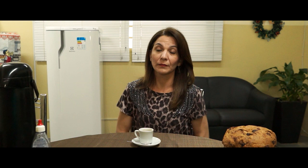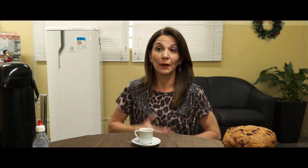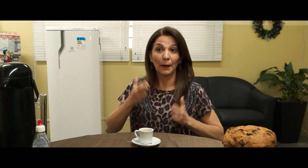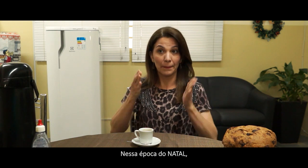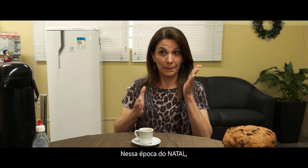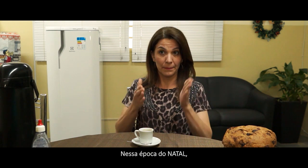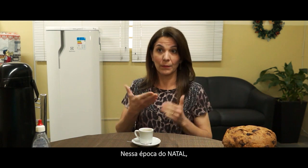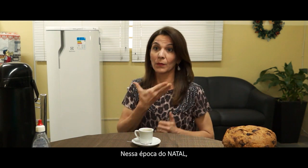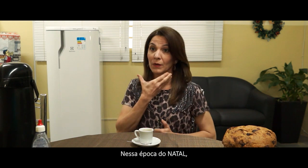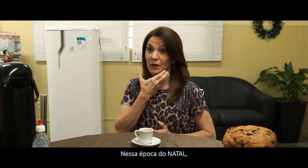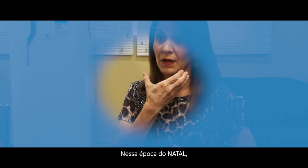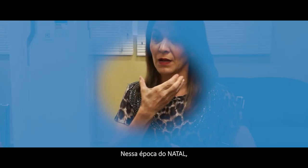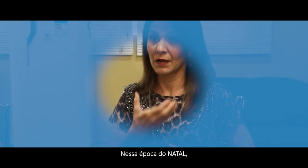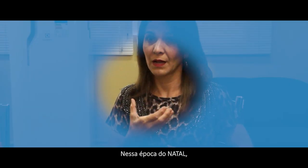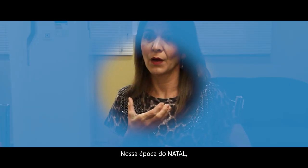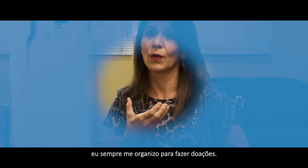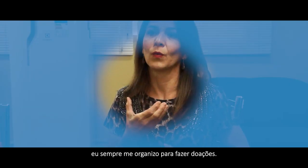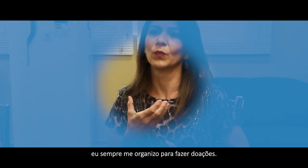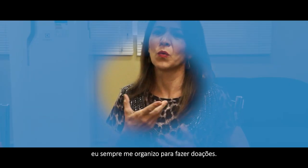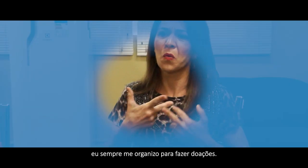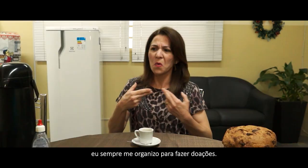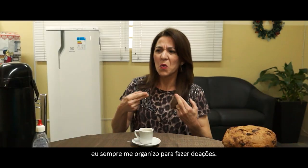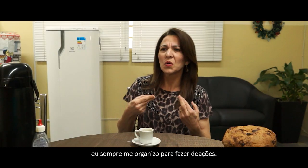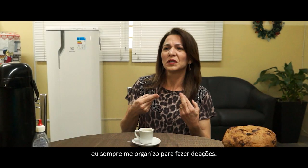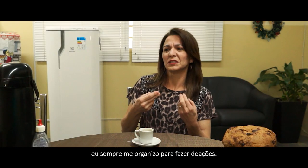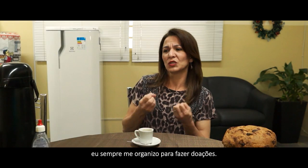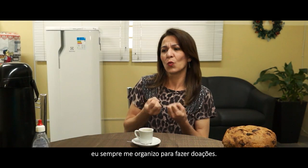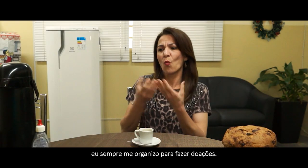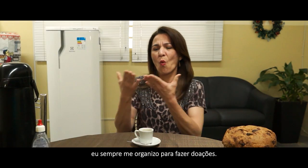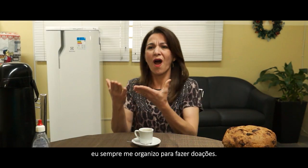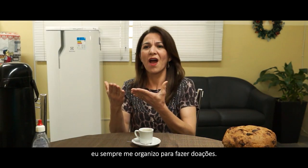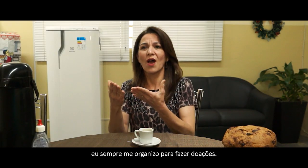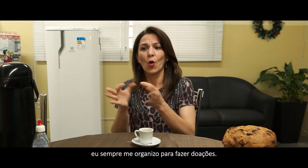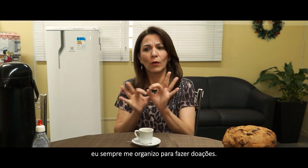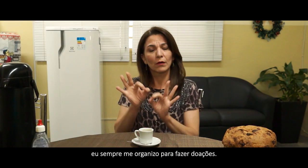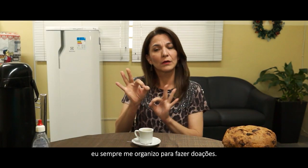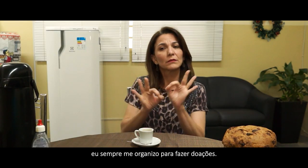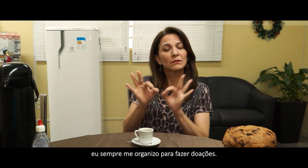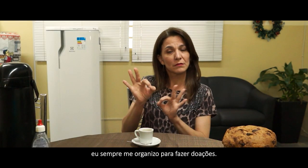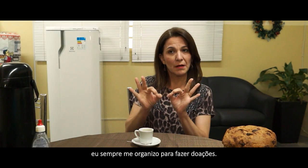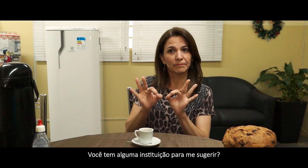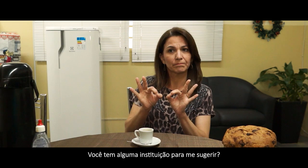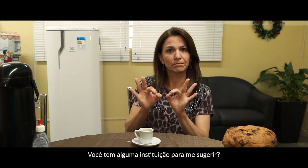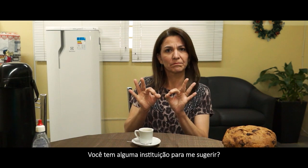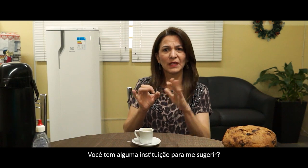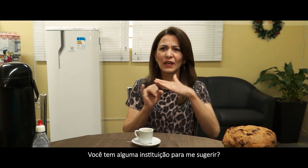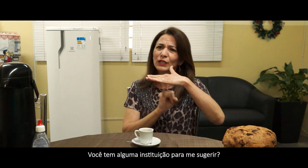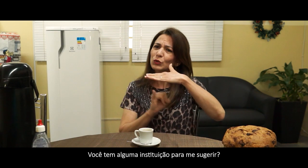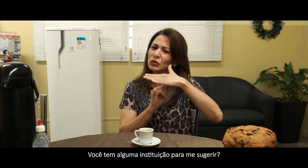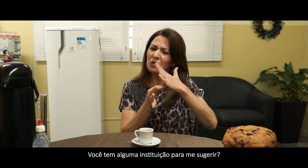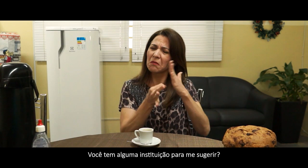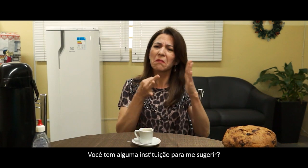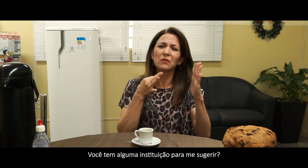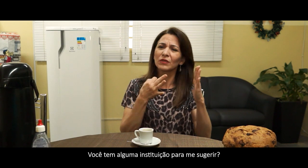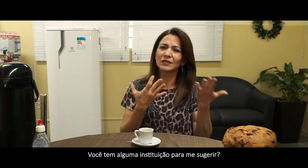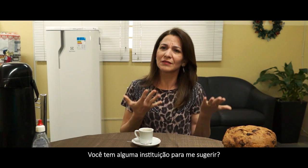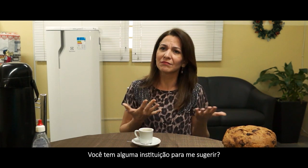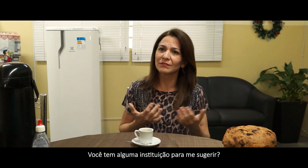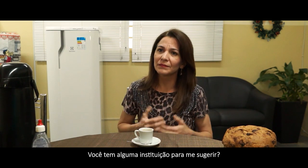Nessa época do Natal, eu sempre me organizo para fazer doações. Você tem alguma instituição para me sugerir?